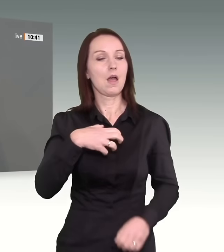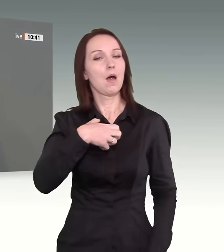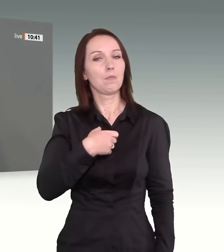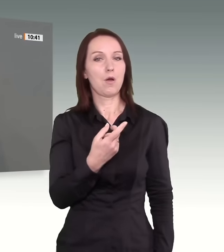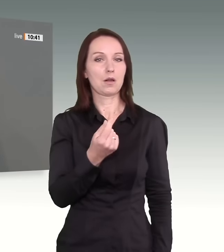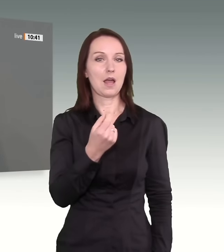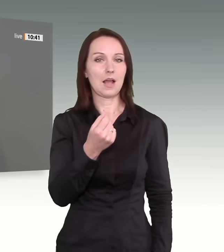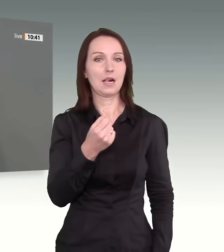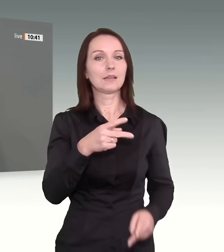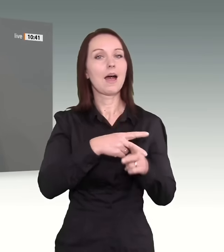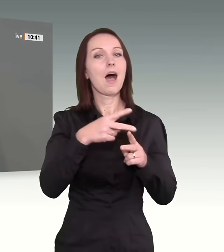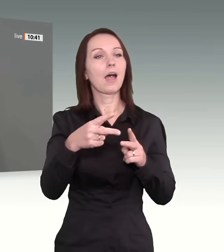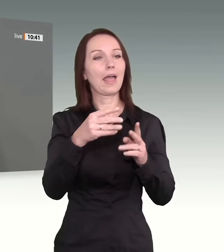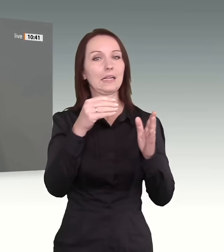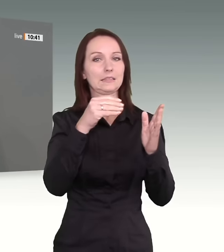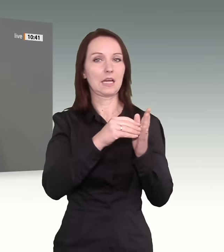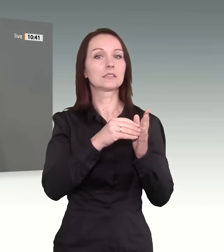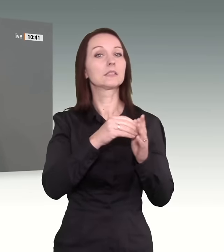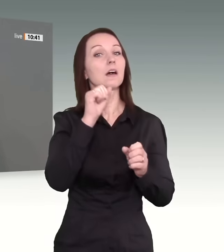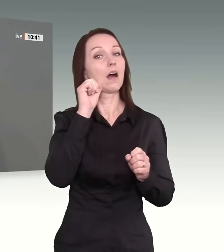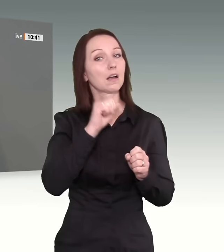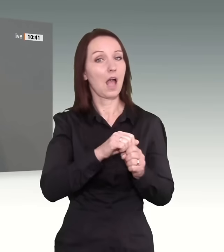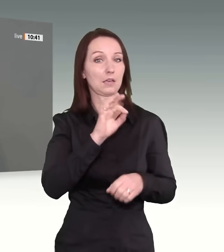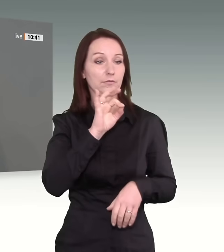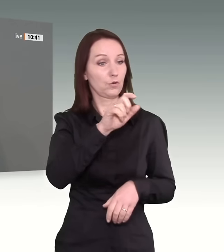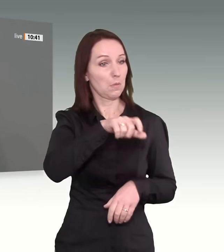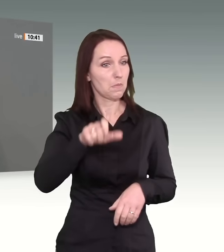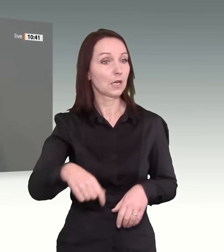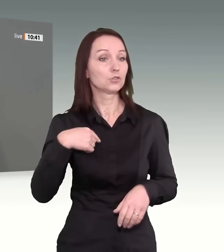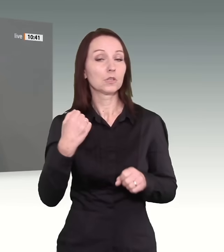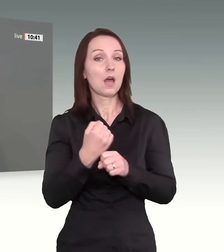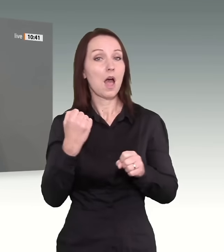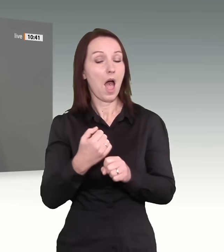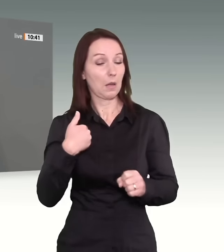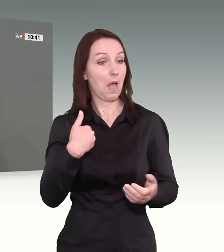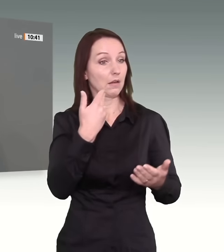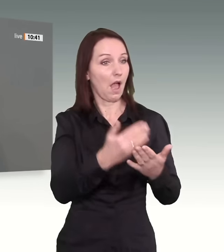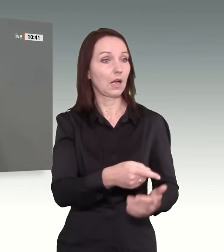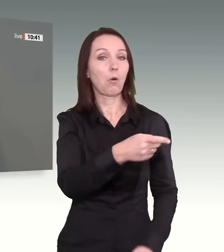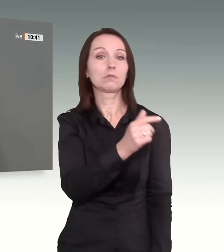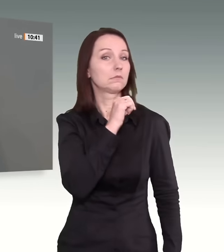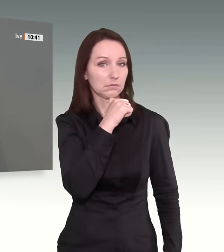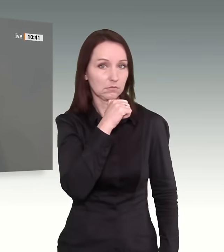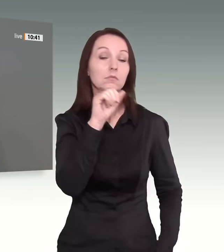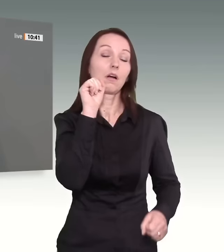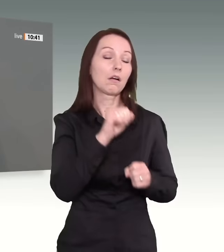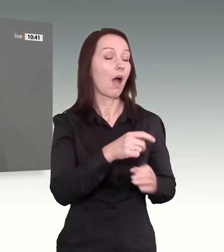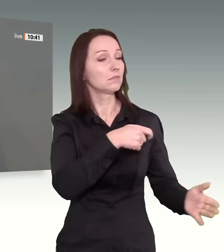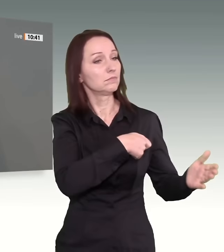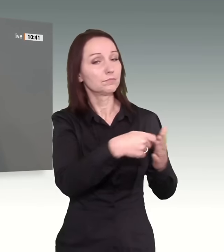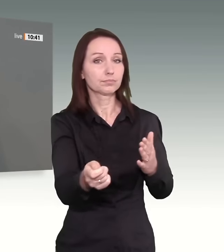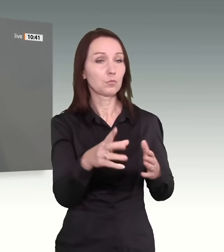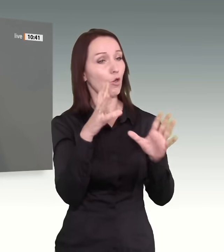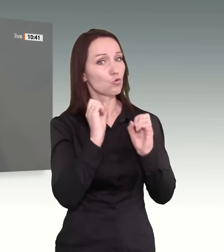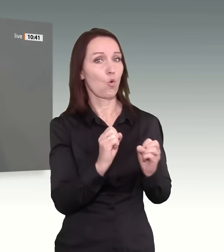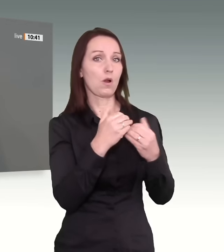komplett gestrichen werden kann für Menschen, die eine angebotene Arbeit nicht aufnehmen. Worauf